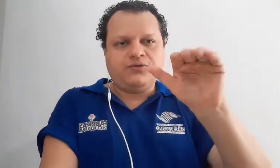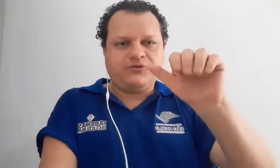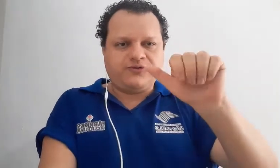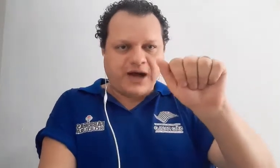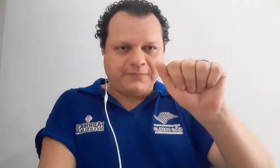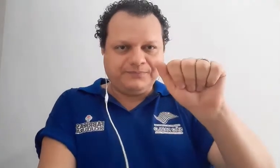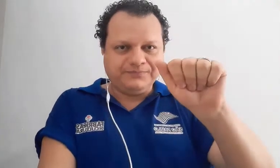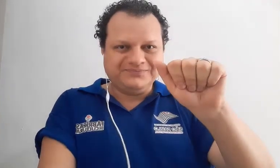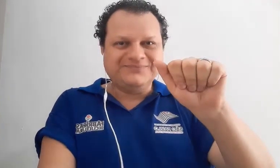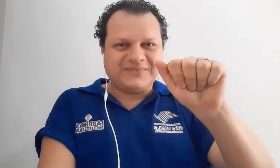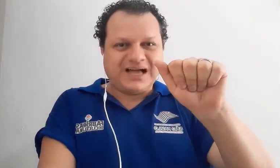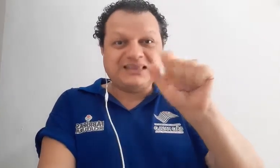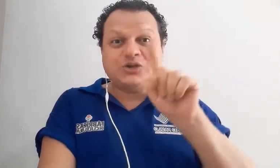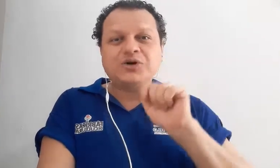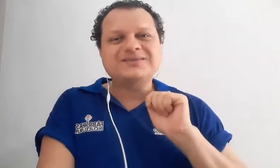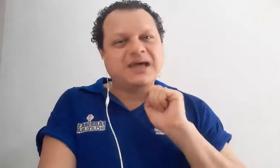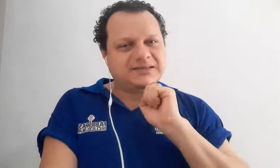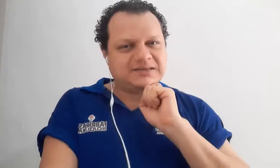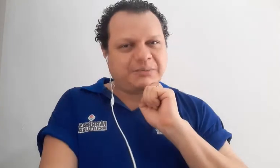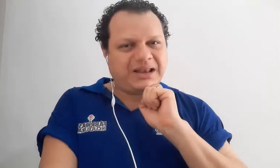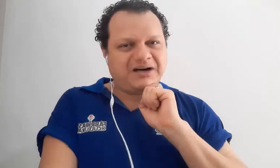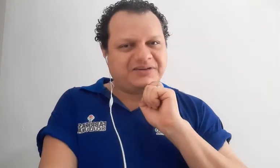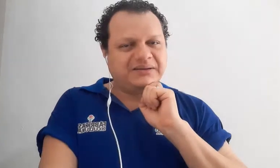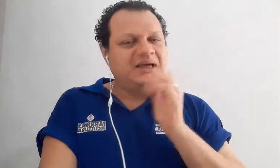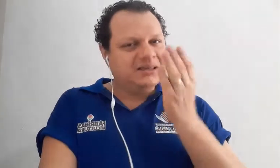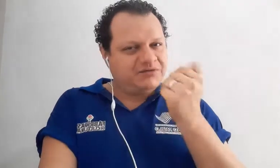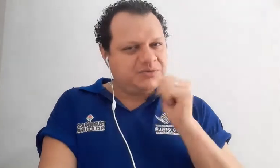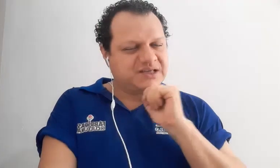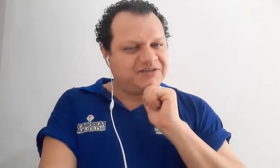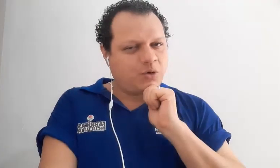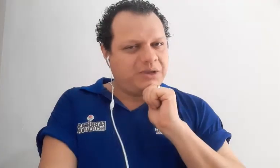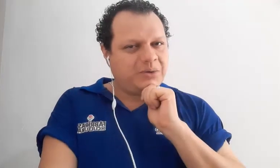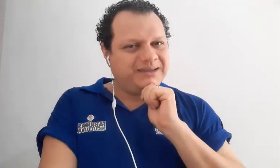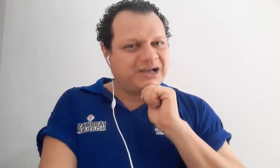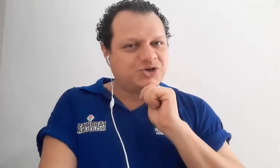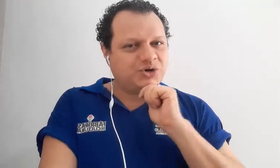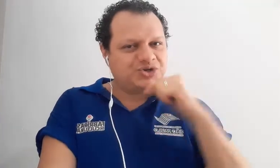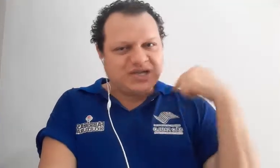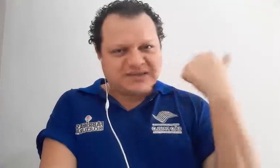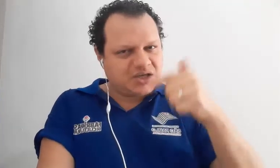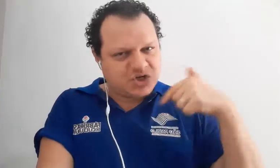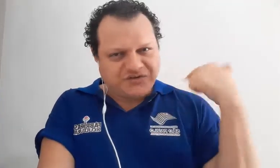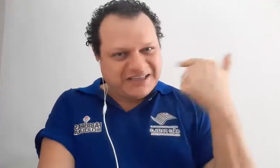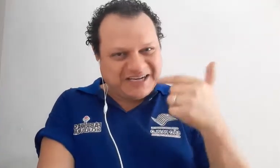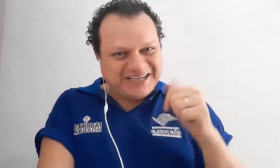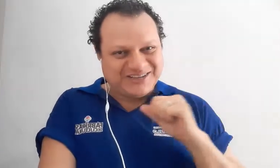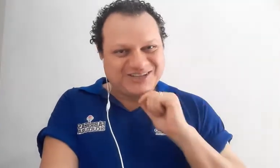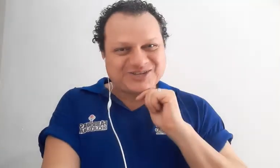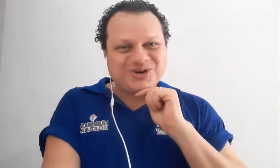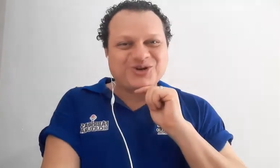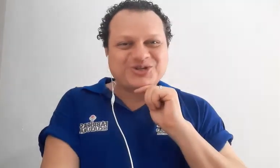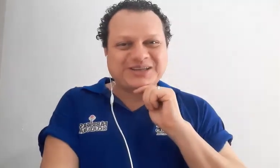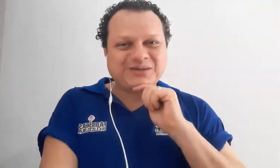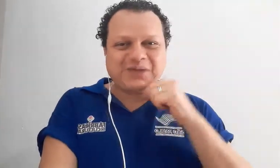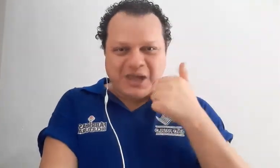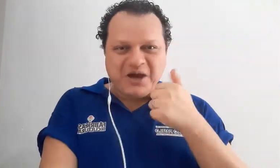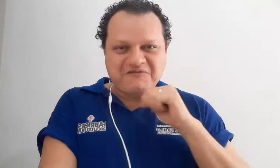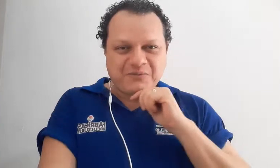Manosoufa. Tá? Tem dois S na palavra. Então, vamos escrever comigo aí em datilologia? Assim a gente vai treinando datilologia também. Vamos